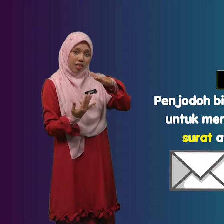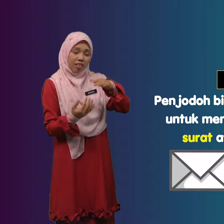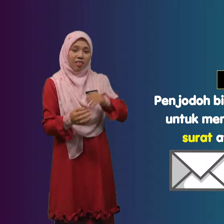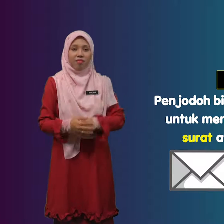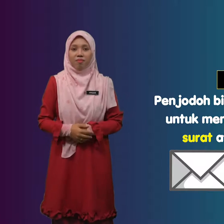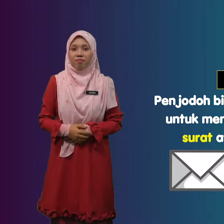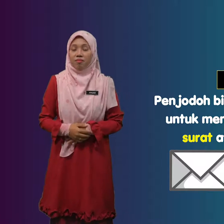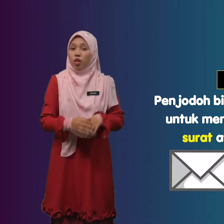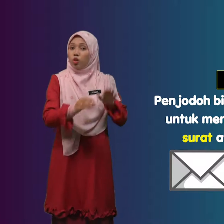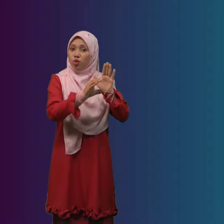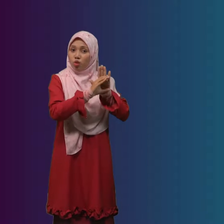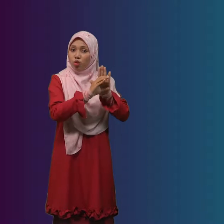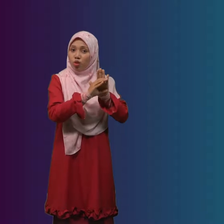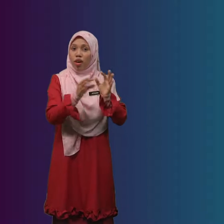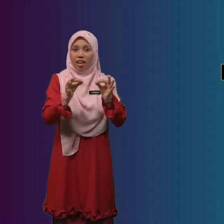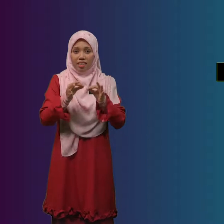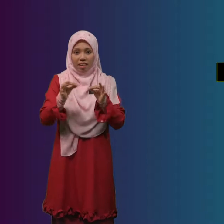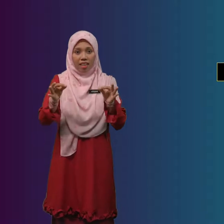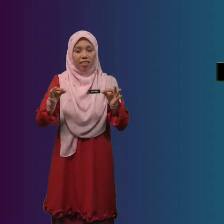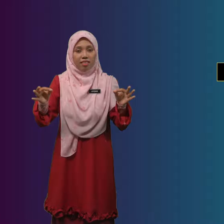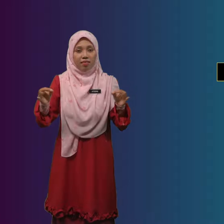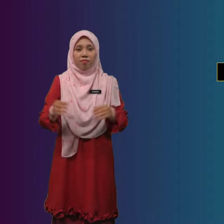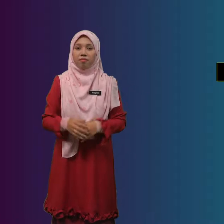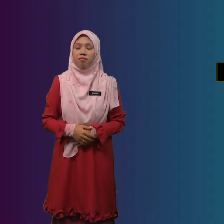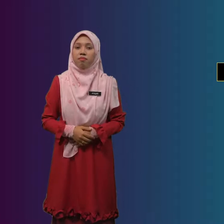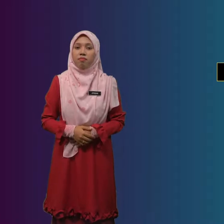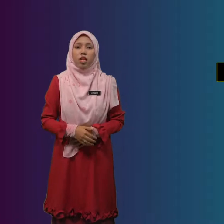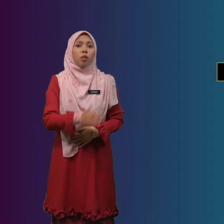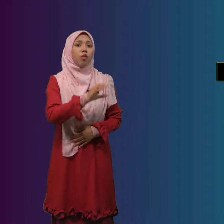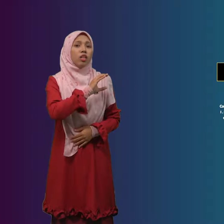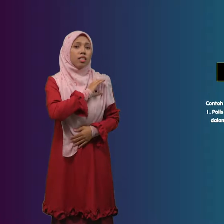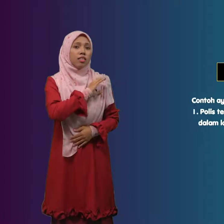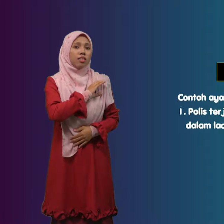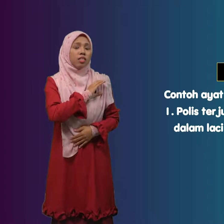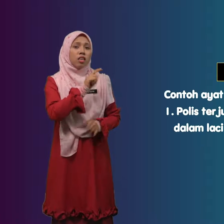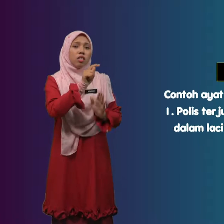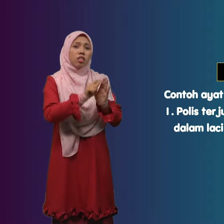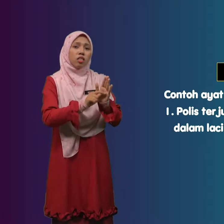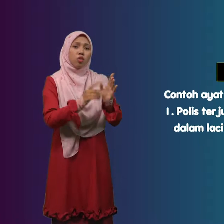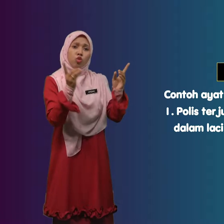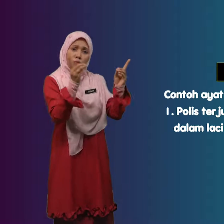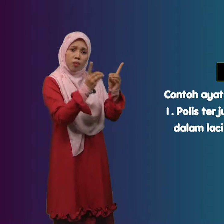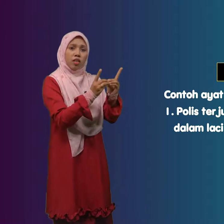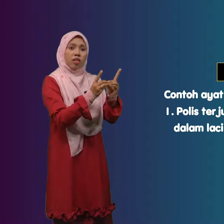Contoh Ayat Polis Terjumpa